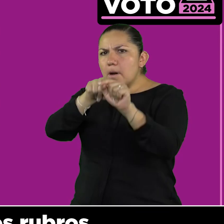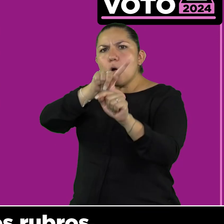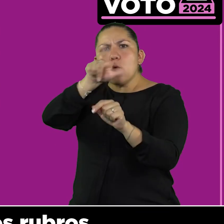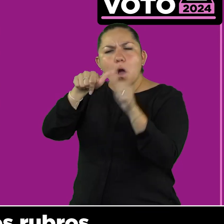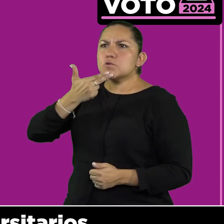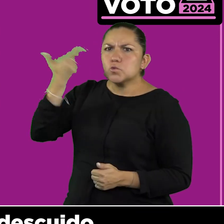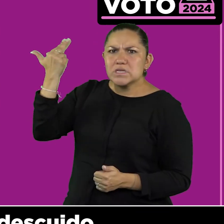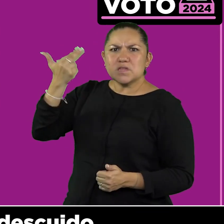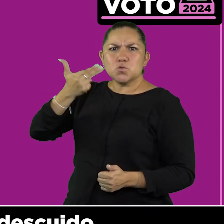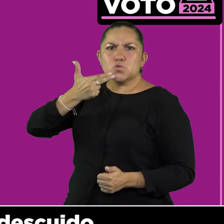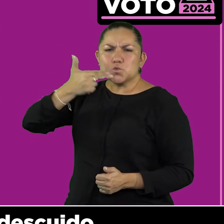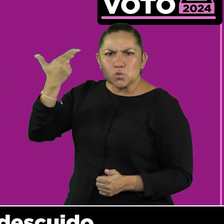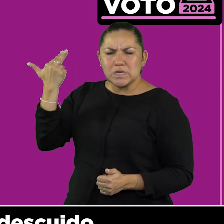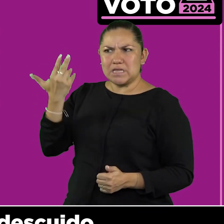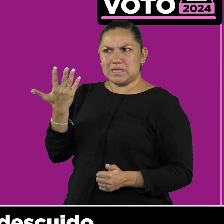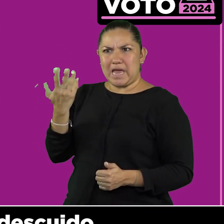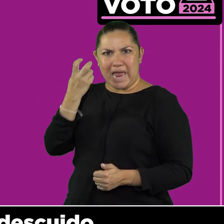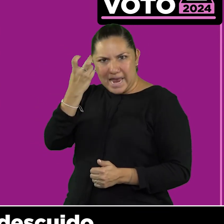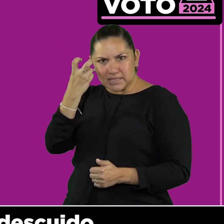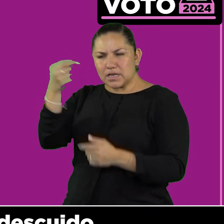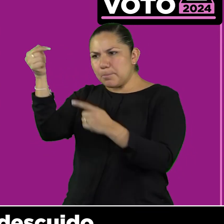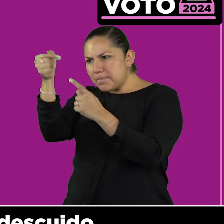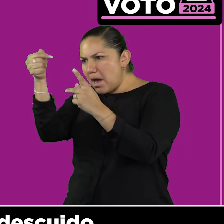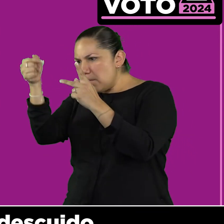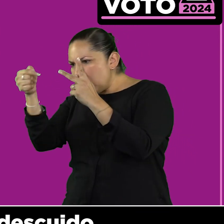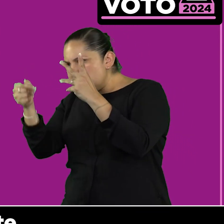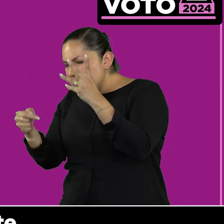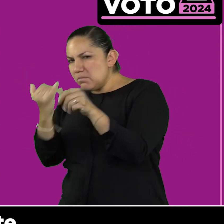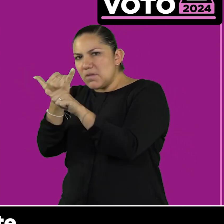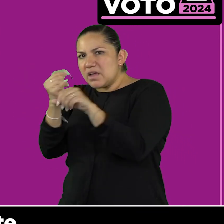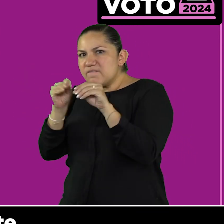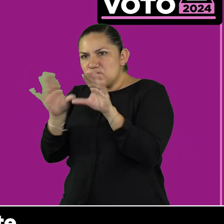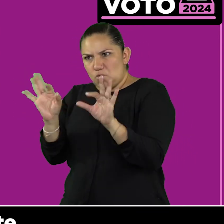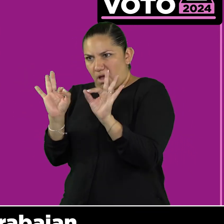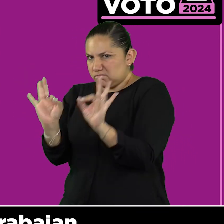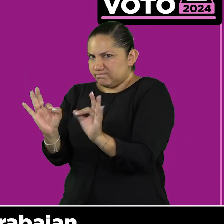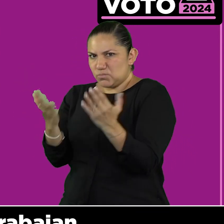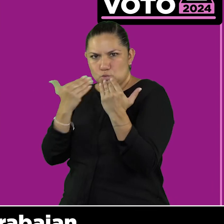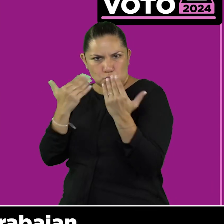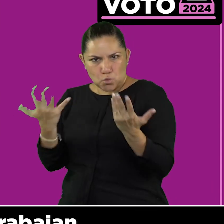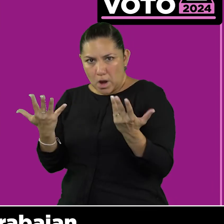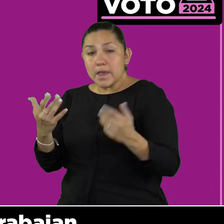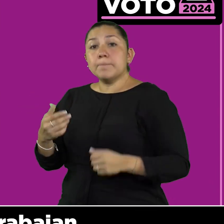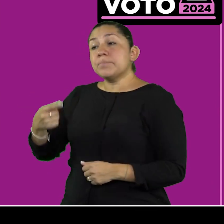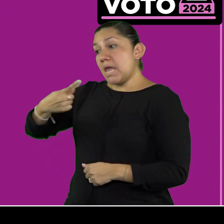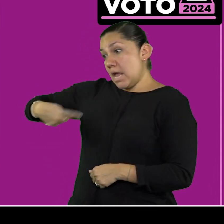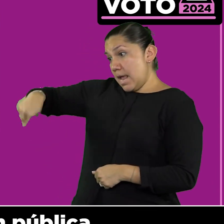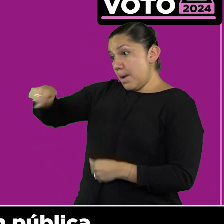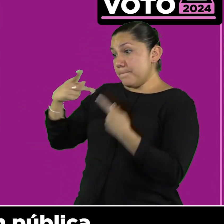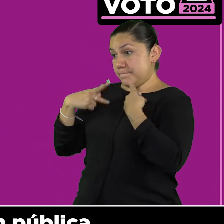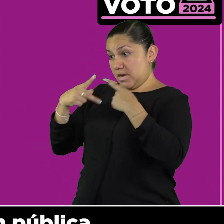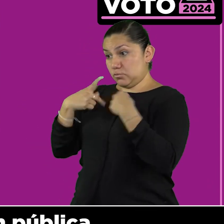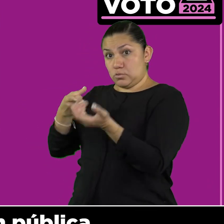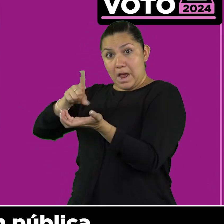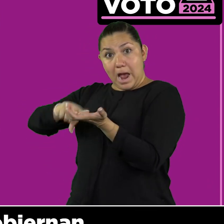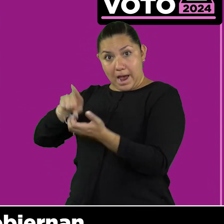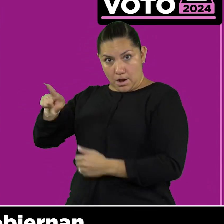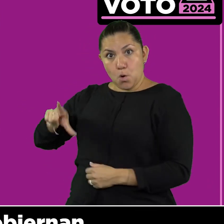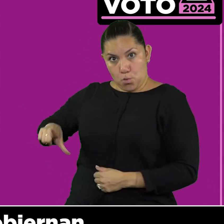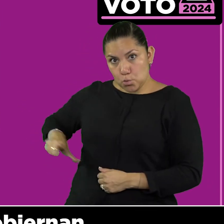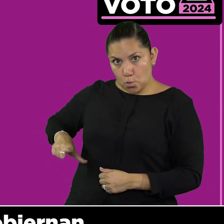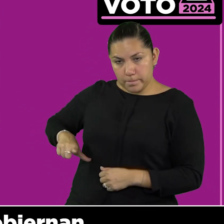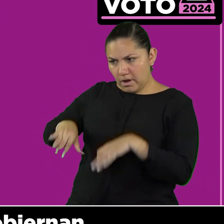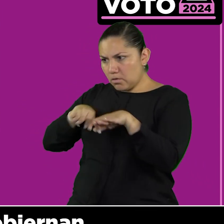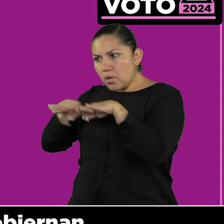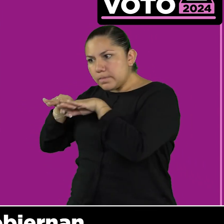en muchos rubros. Ha habido un descuido de parte de quienes trabajan en la administración pública, de